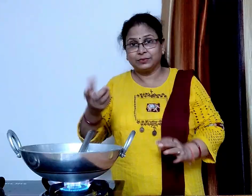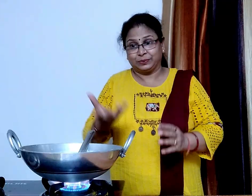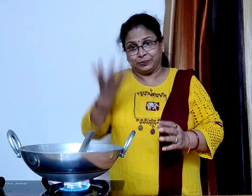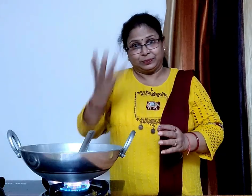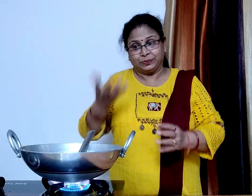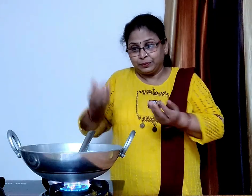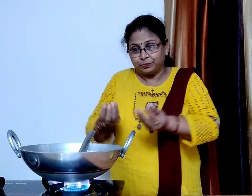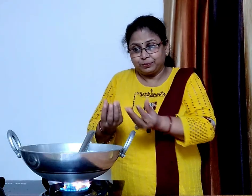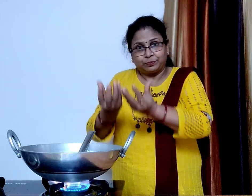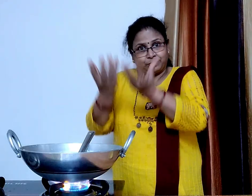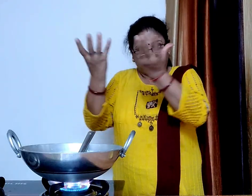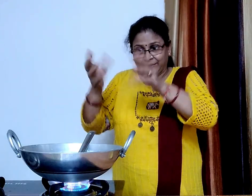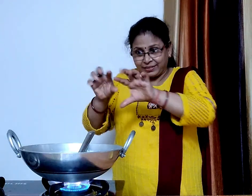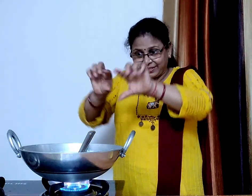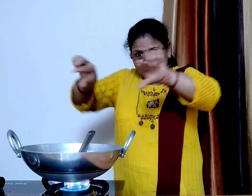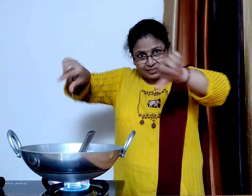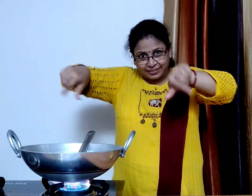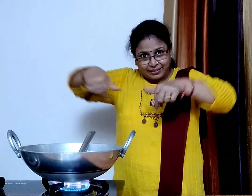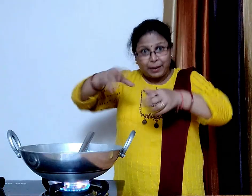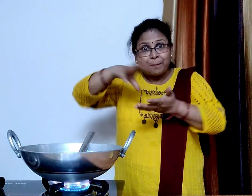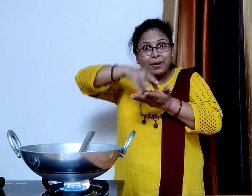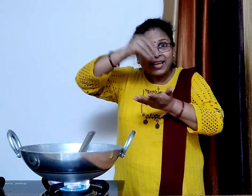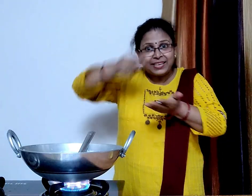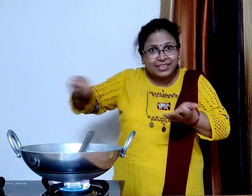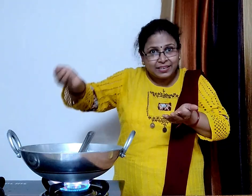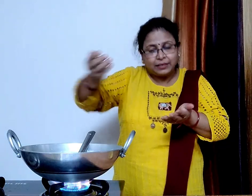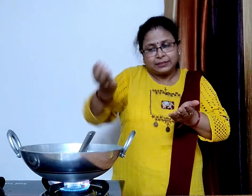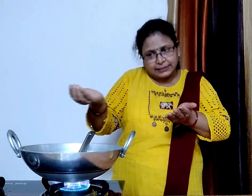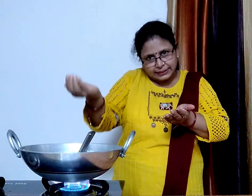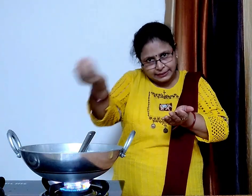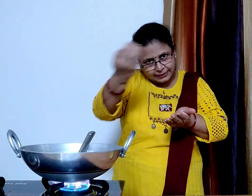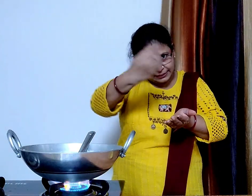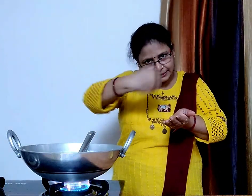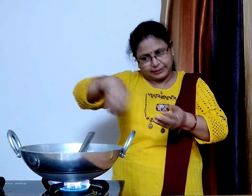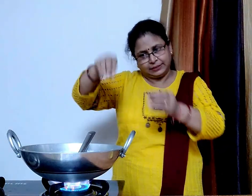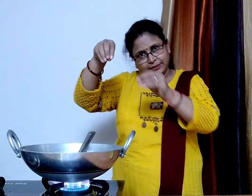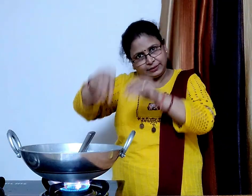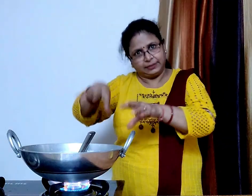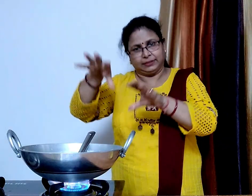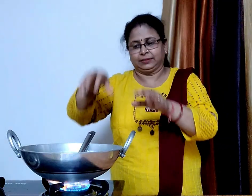उबलने पर कड़ाई के किनारे पे जो बलाई जम जाती है उसे भी हम निकाल कर दूड में डाल लेंगे